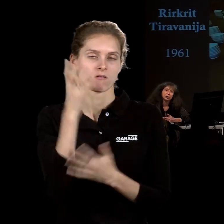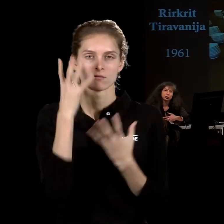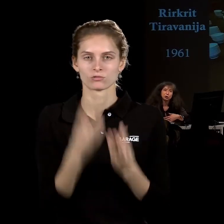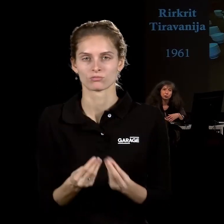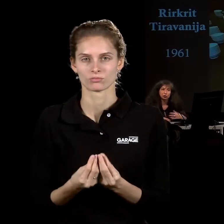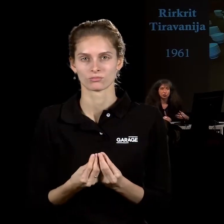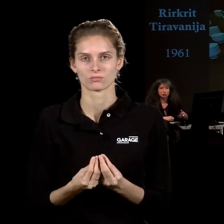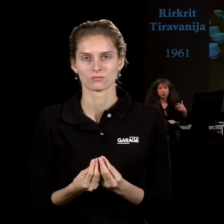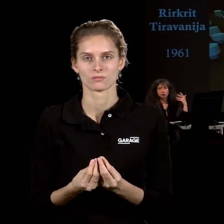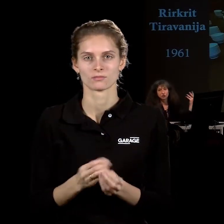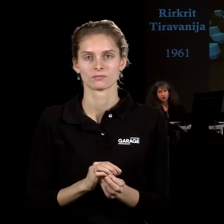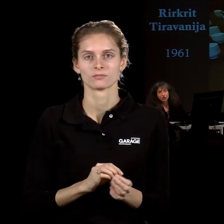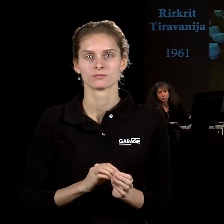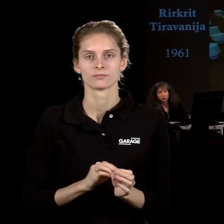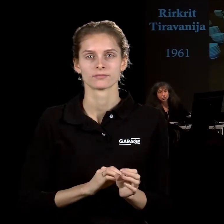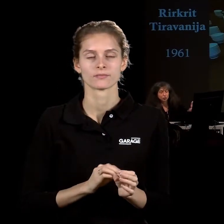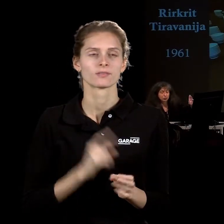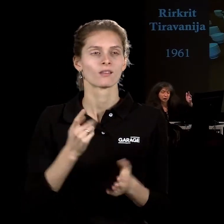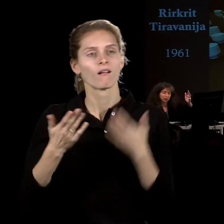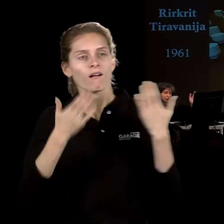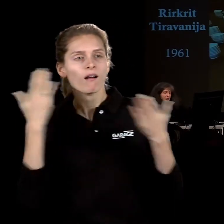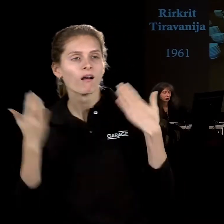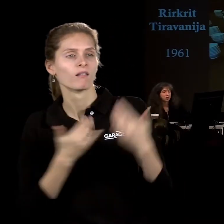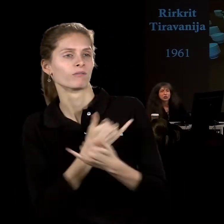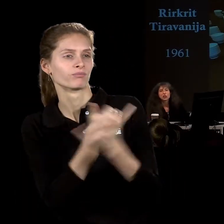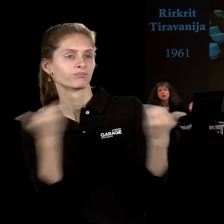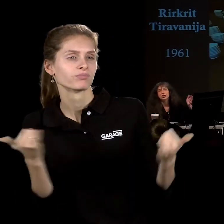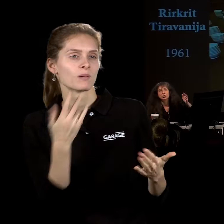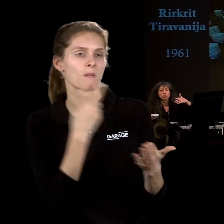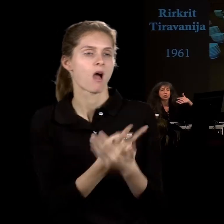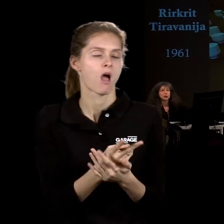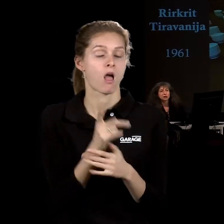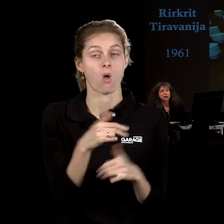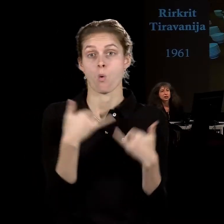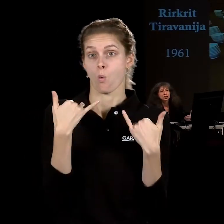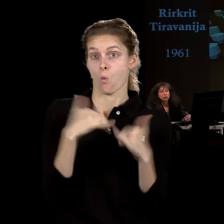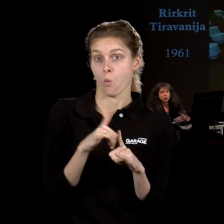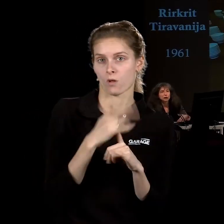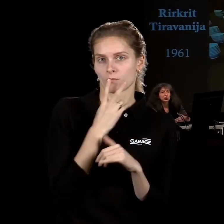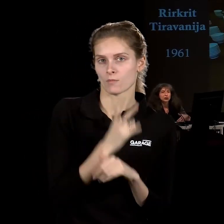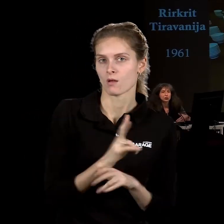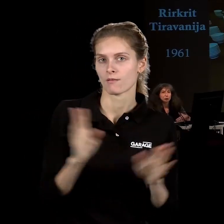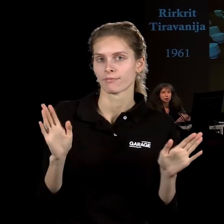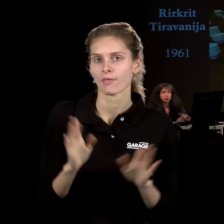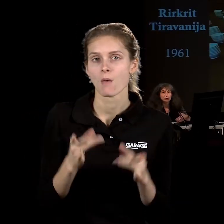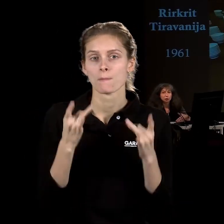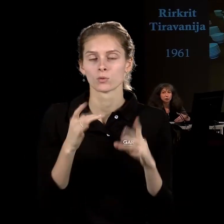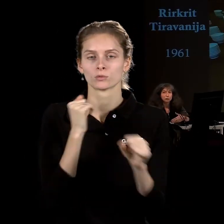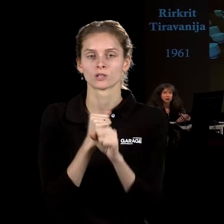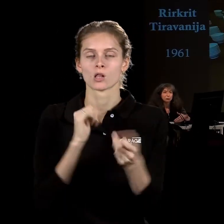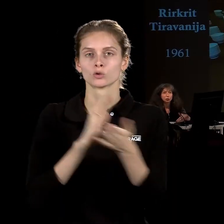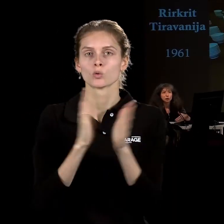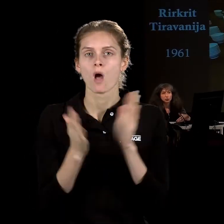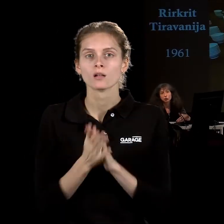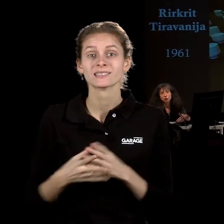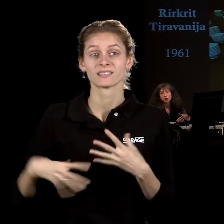бы, вместо того, чтобы чем-то развлекать публику и поражать её, выбивать из колеи, просто создать ситуацию, в которой